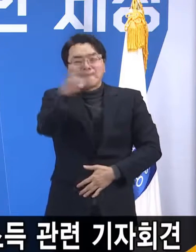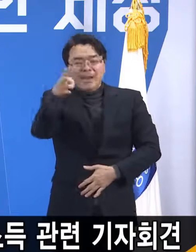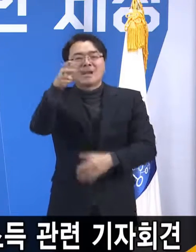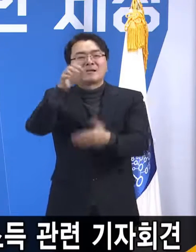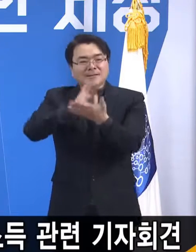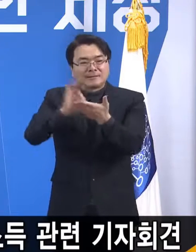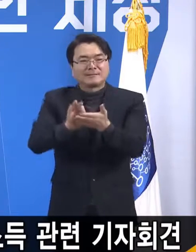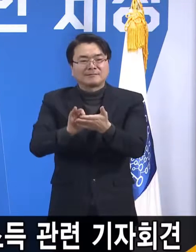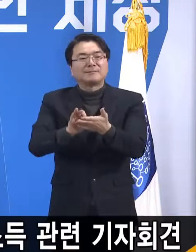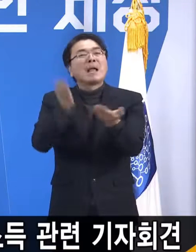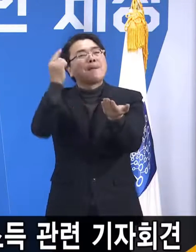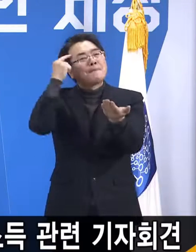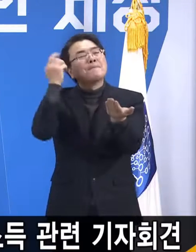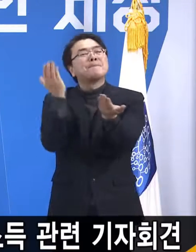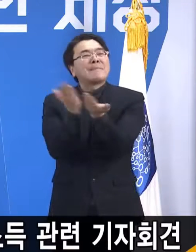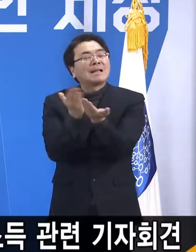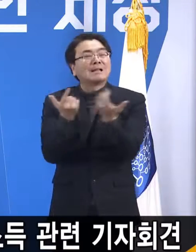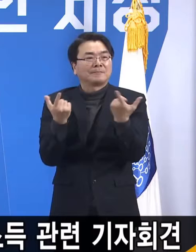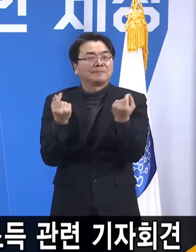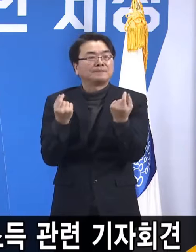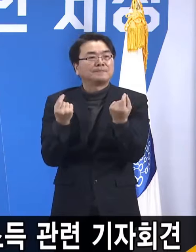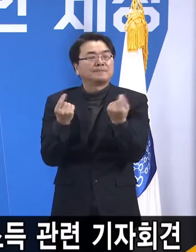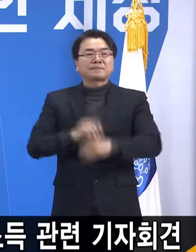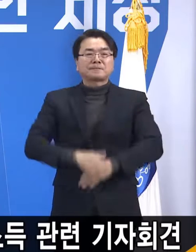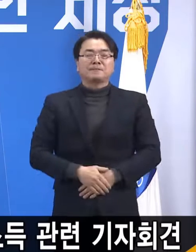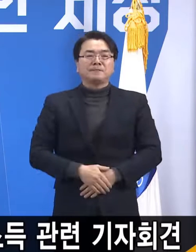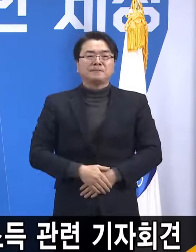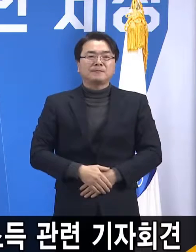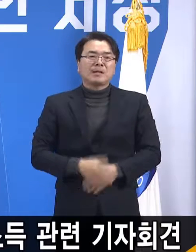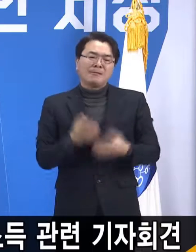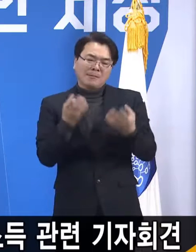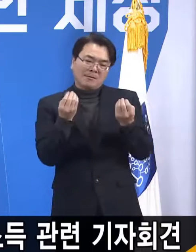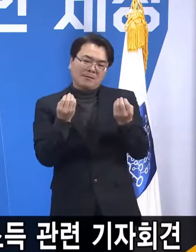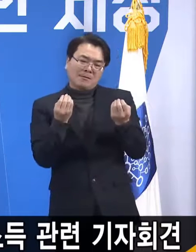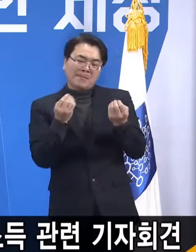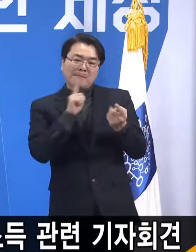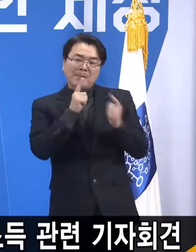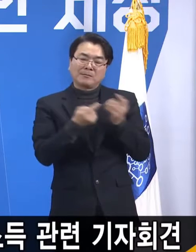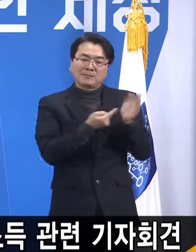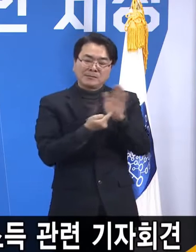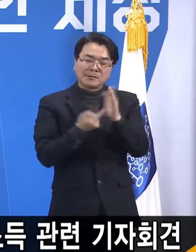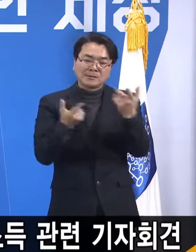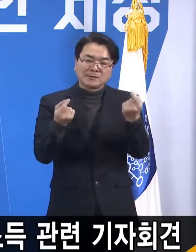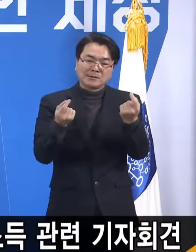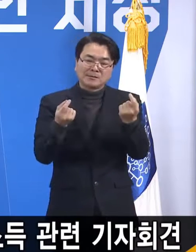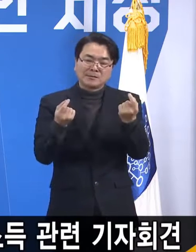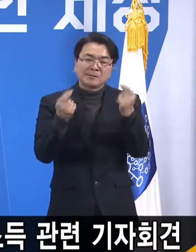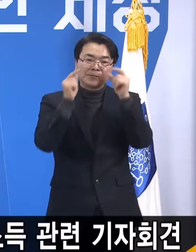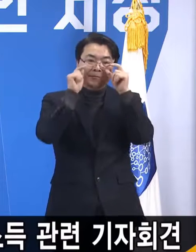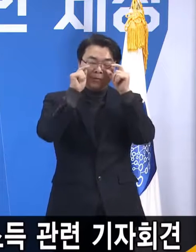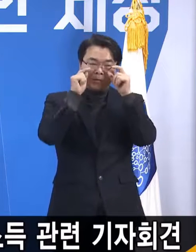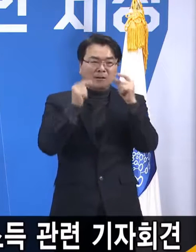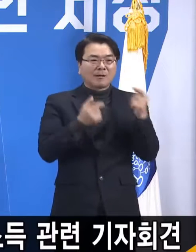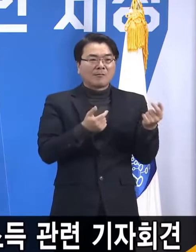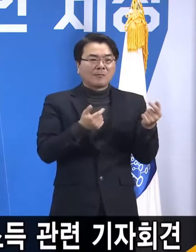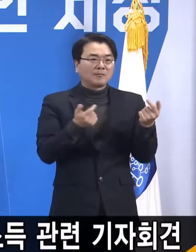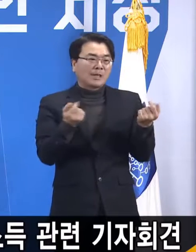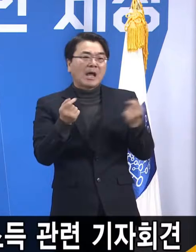말씀을 드리고 제가 여러 차례 말씀드렸습니다만 같은 정부 기구